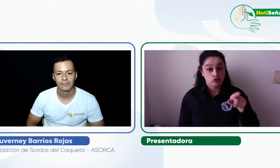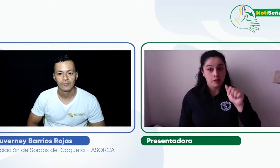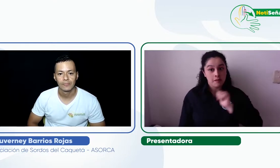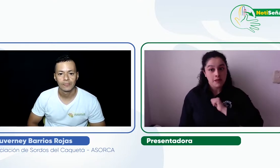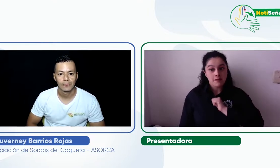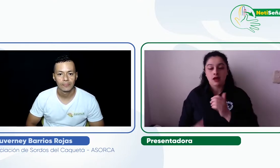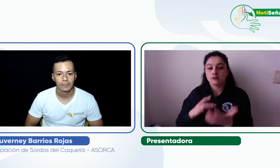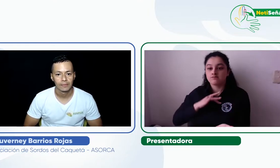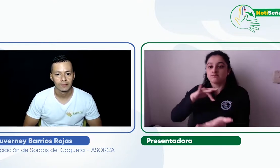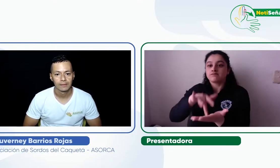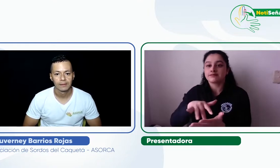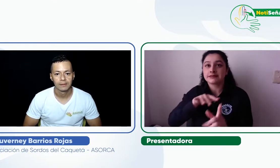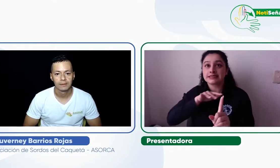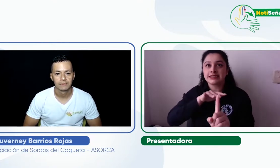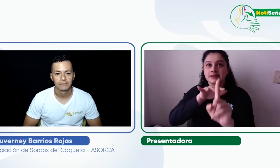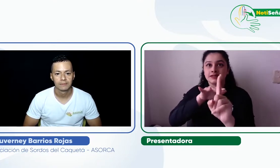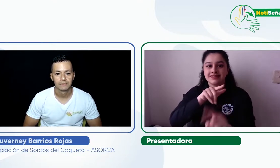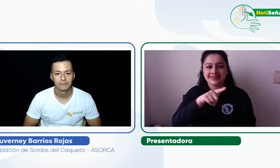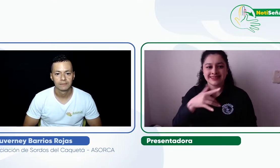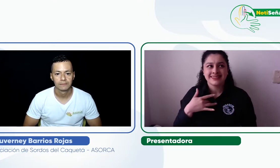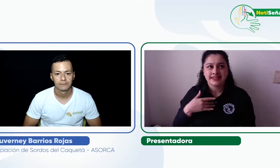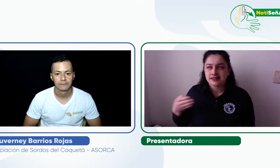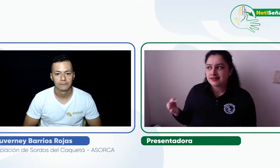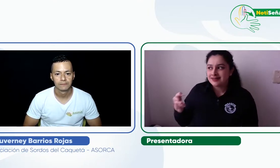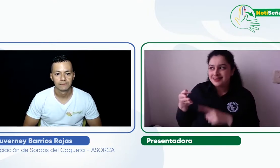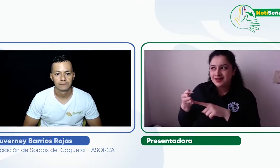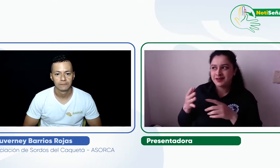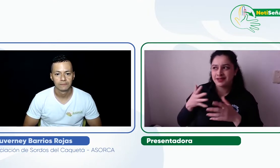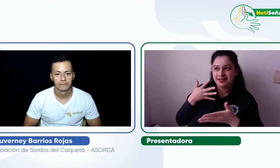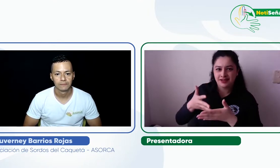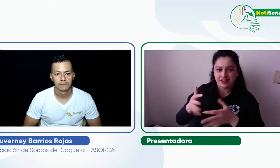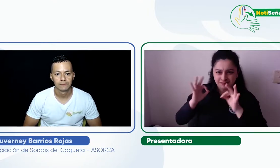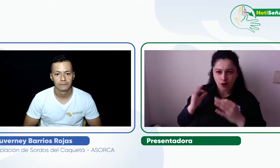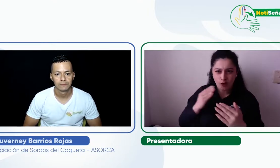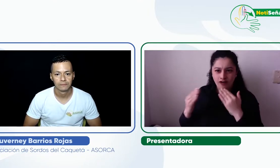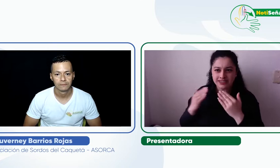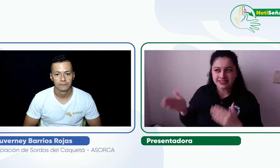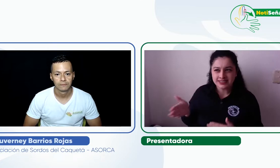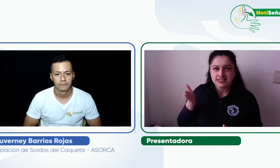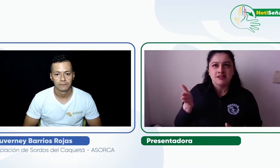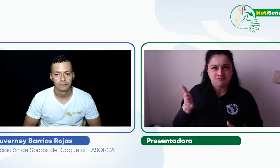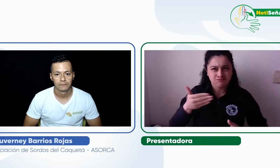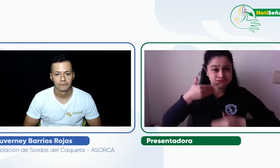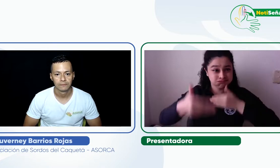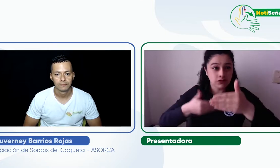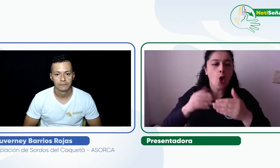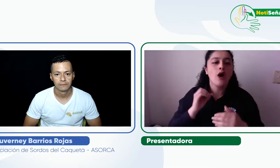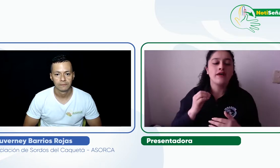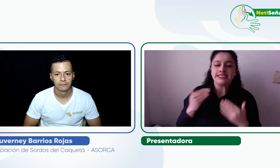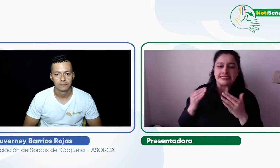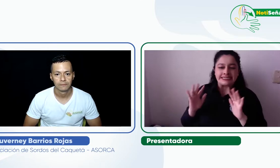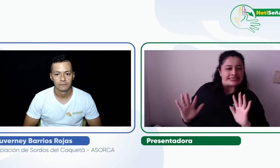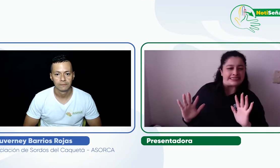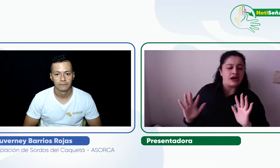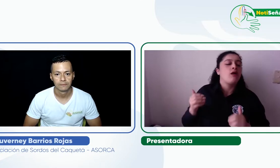¡Wow! Y al usar el centro de relevo en estos espacios de incidencia, ¿sientes confianza con el servicio?